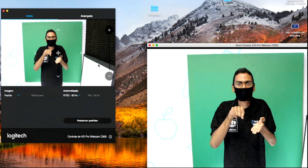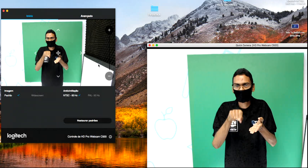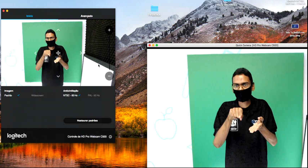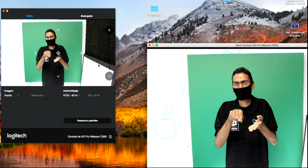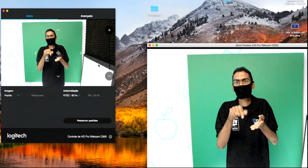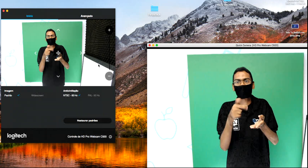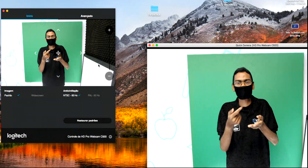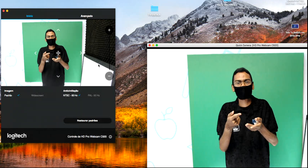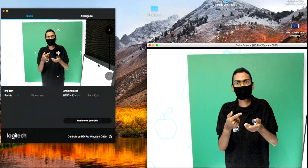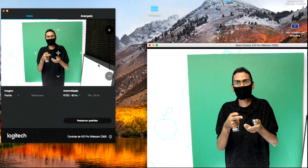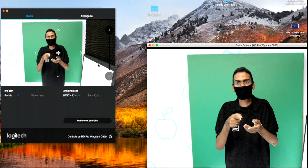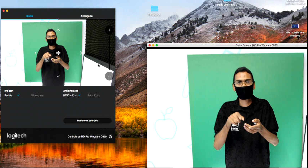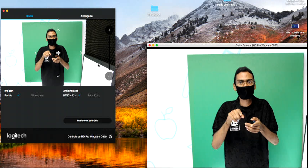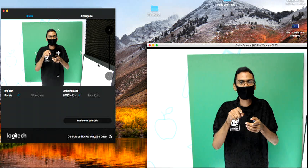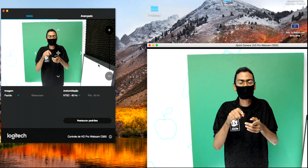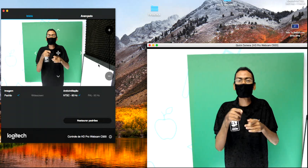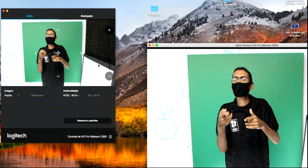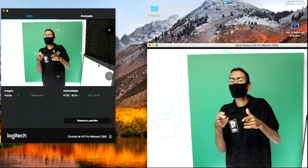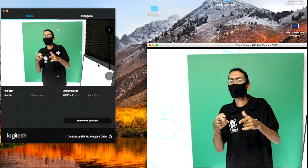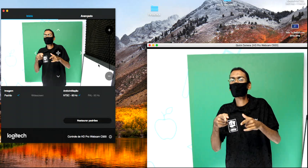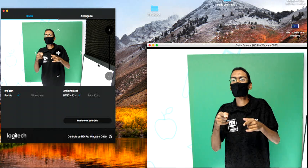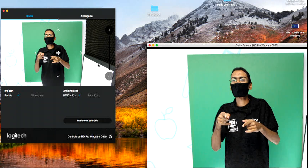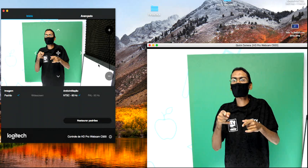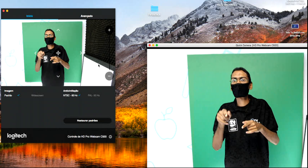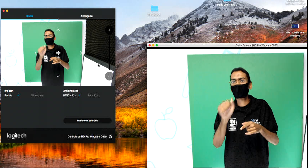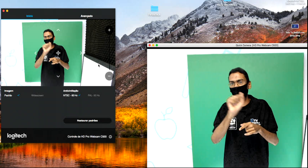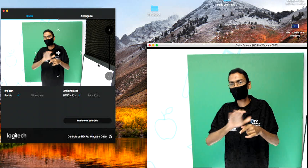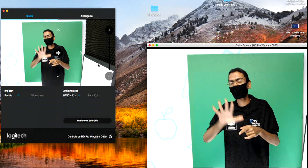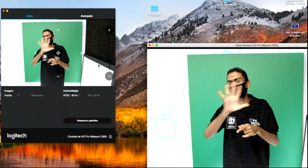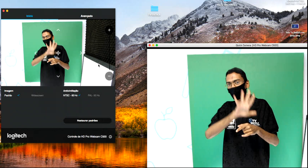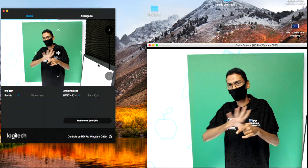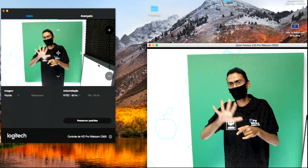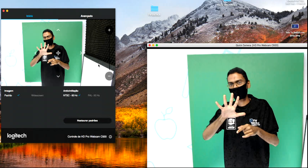África e Américas pelas nações europeias.